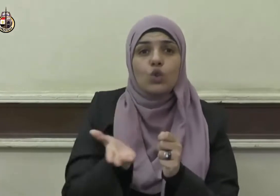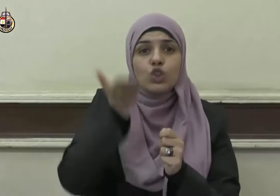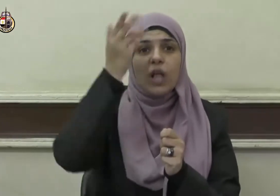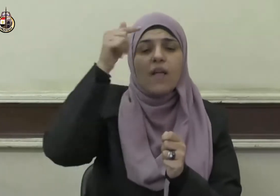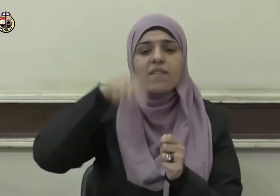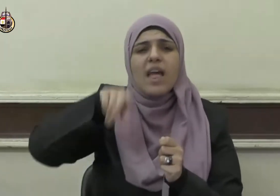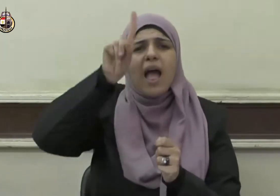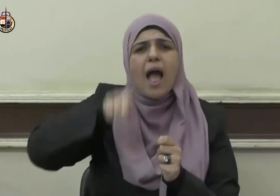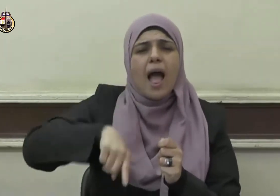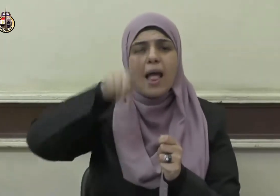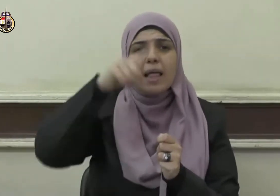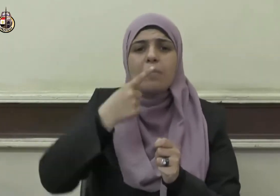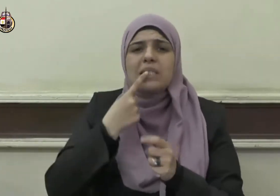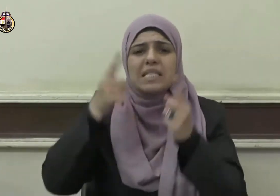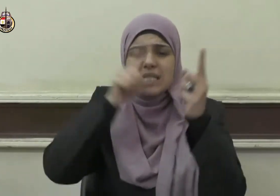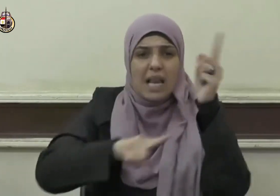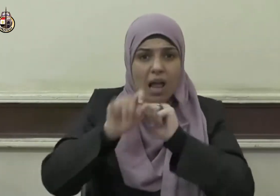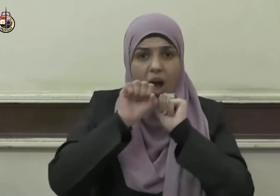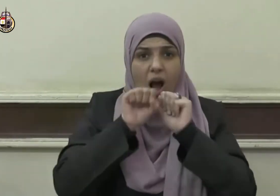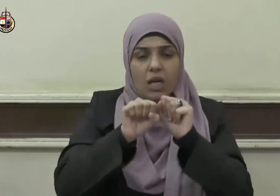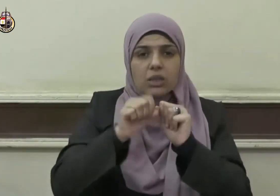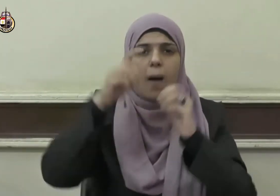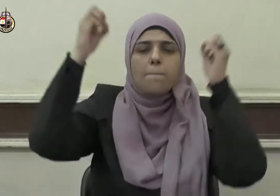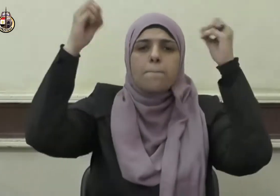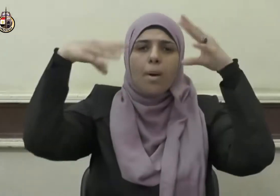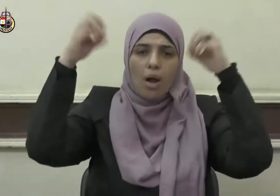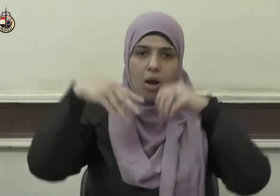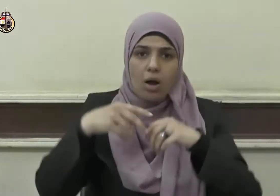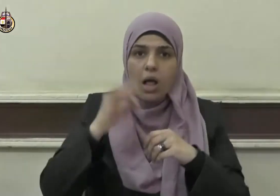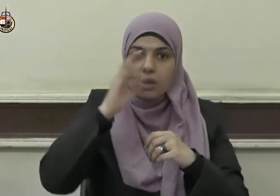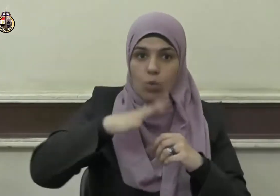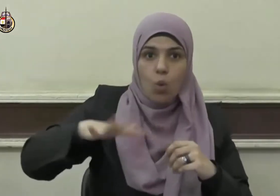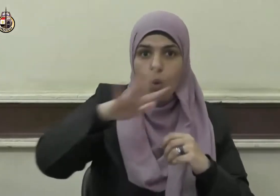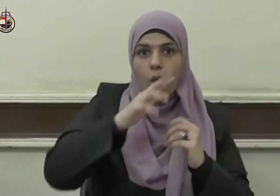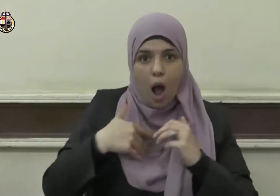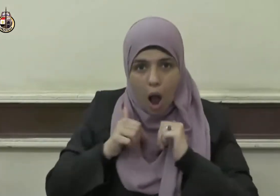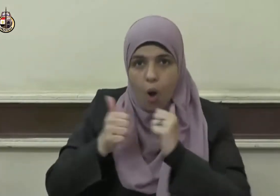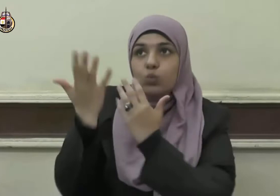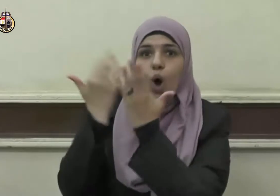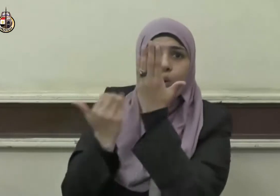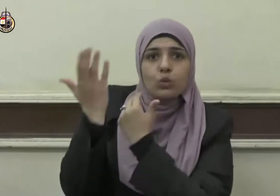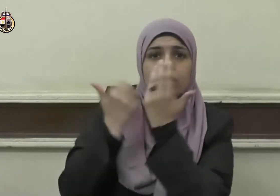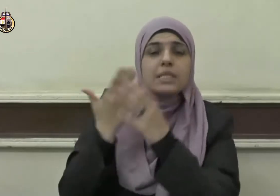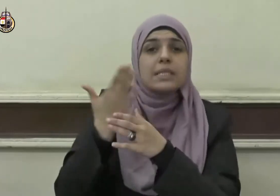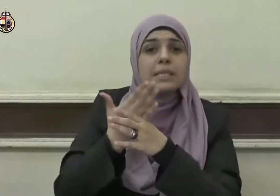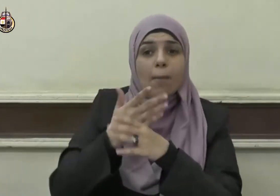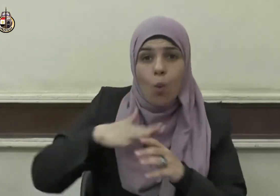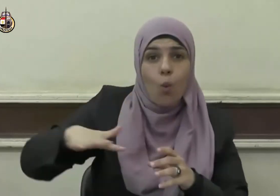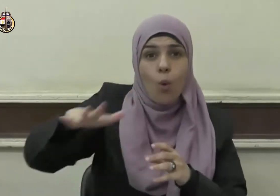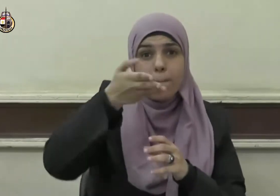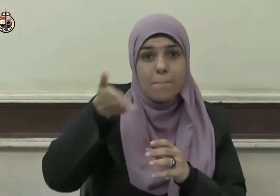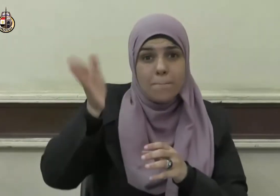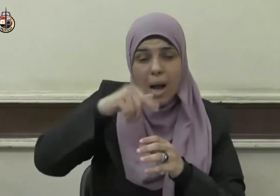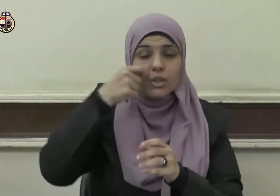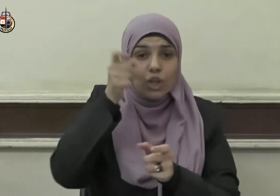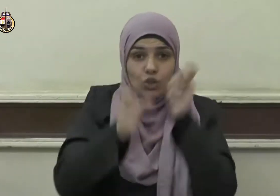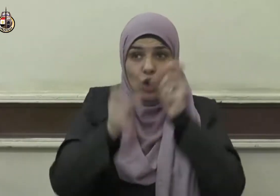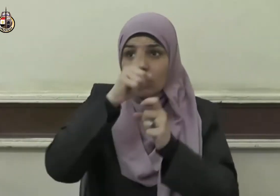ذَهْرِكُمْ نَفَحَاتِ فَتَعَرَّضُوا لَهَا لَعَلَّا حَدَكُمْ أَنْ تُصِيبَهُ